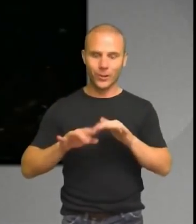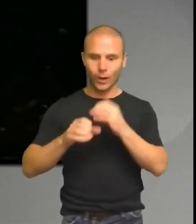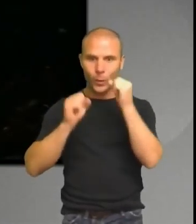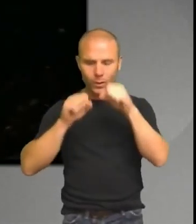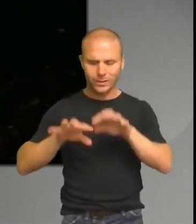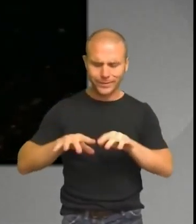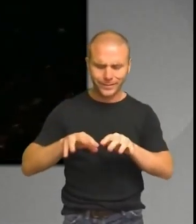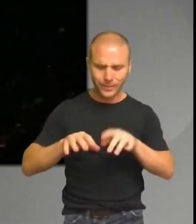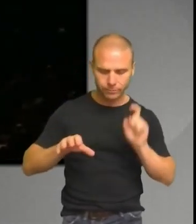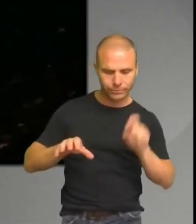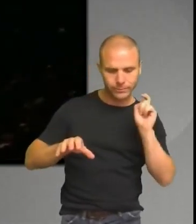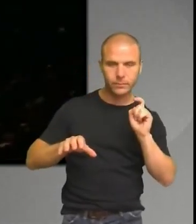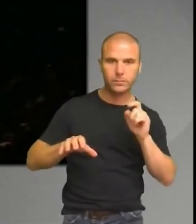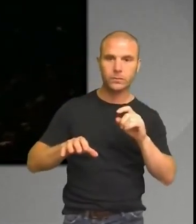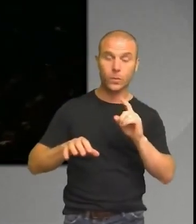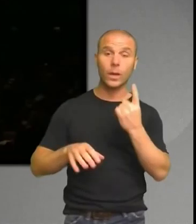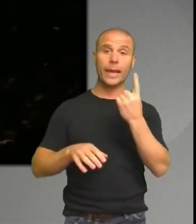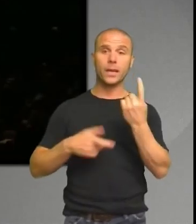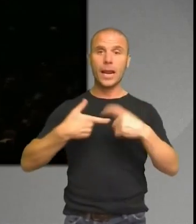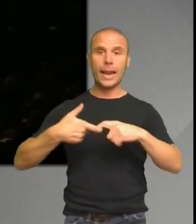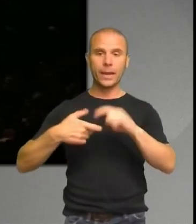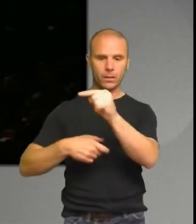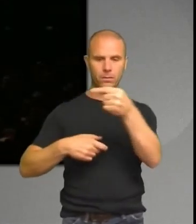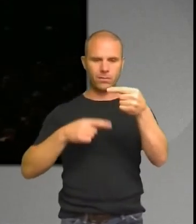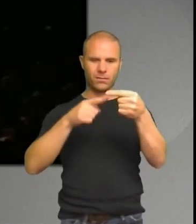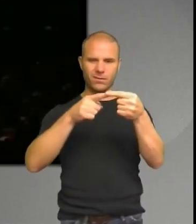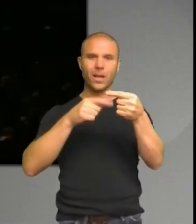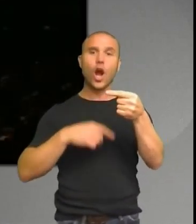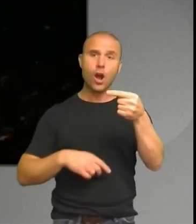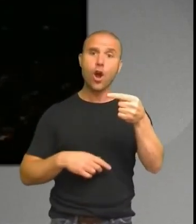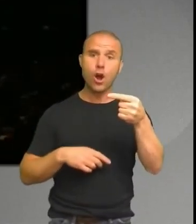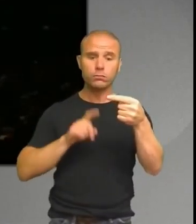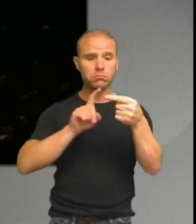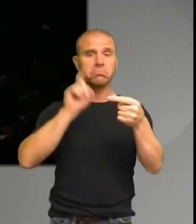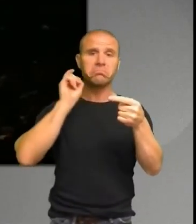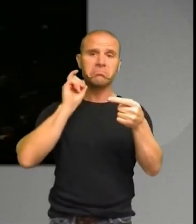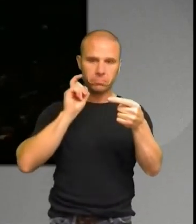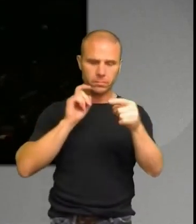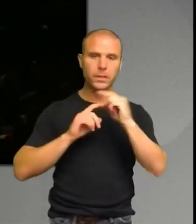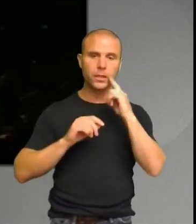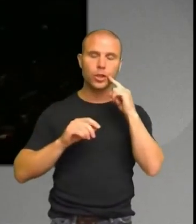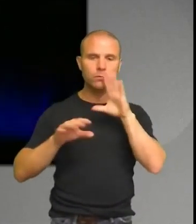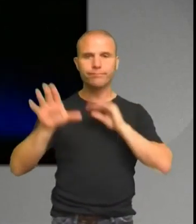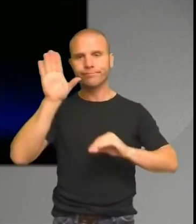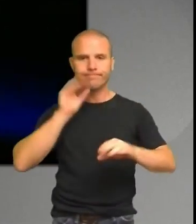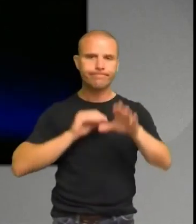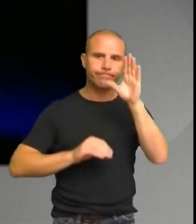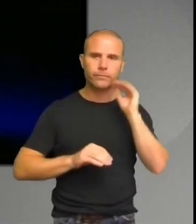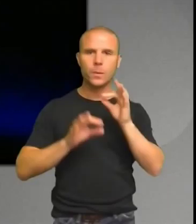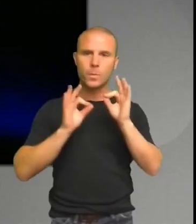första länken var bra började tänkte jag. Så över tid där så lärde jag mig precis som man ska göra. Man behöver ett